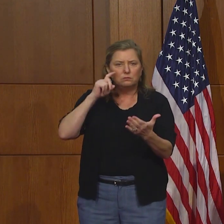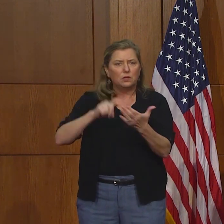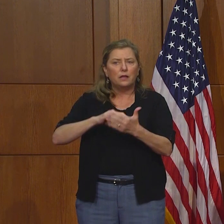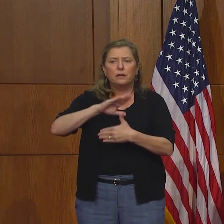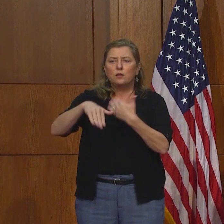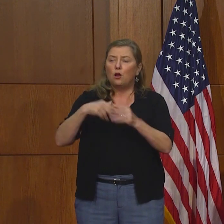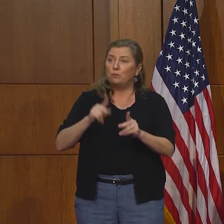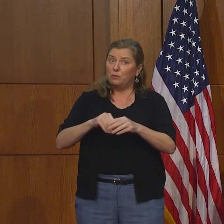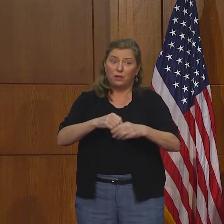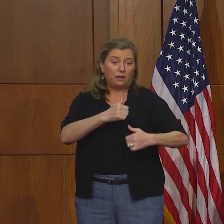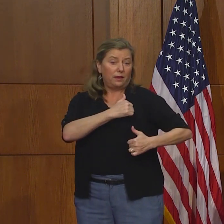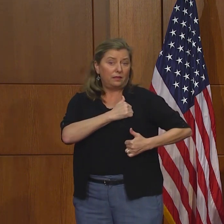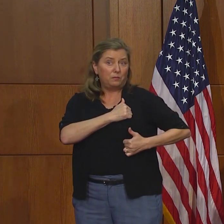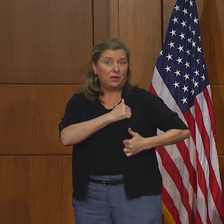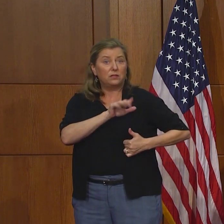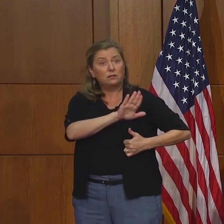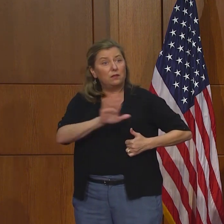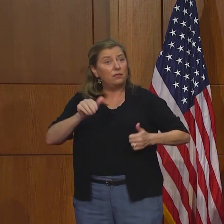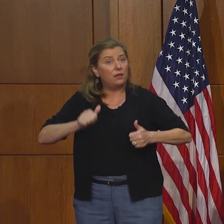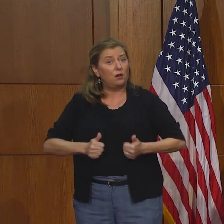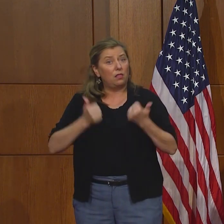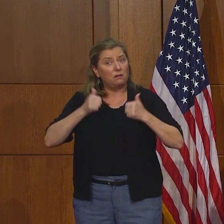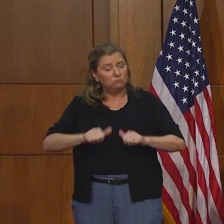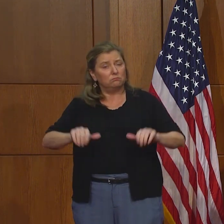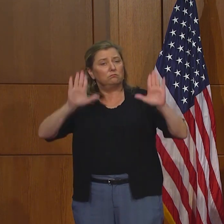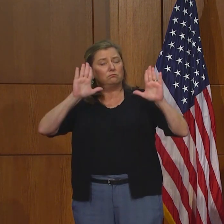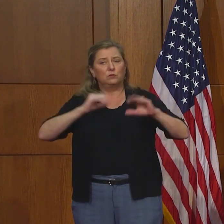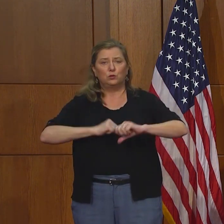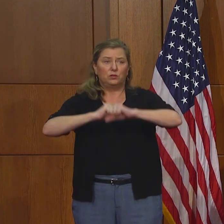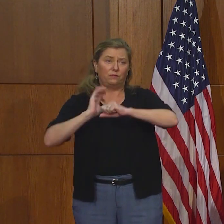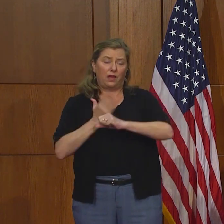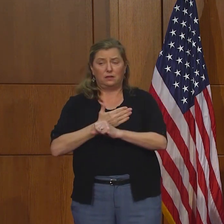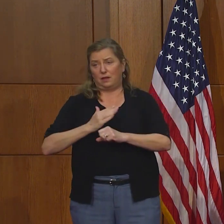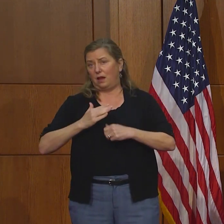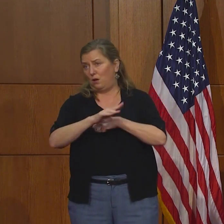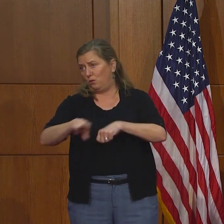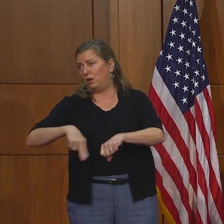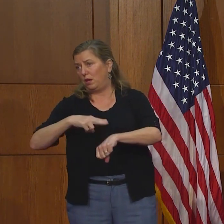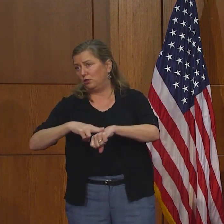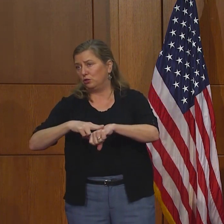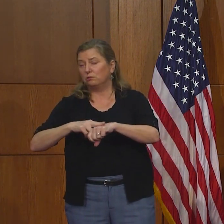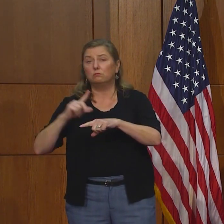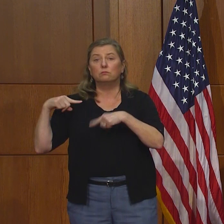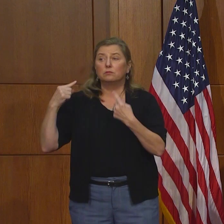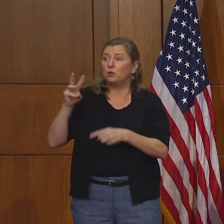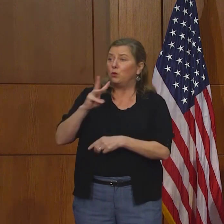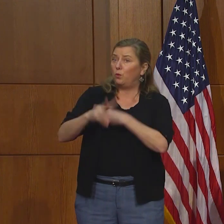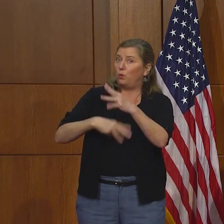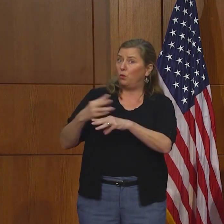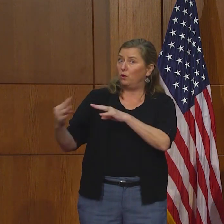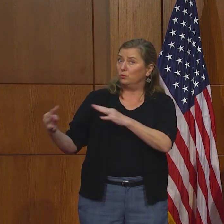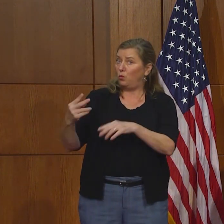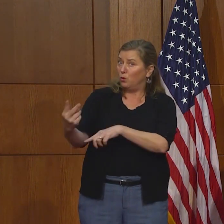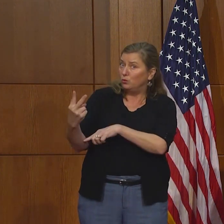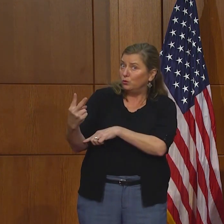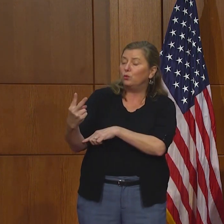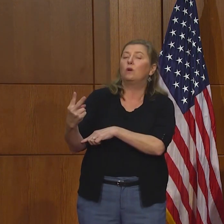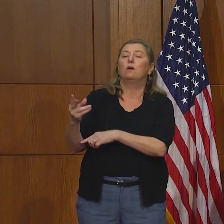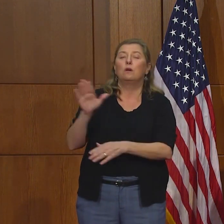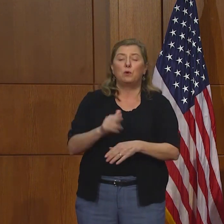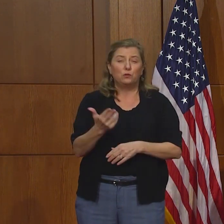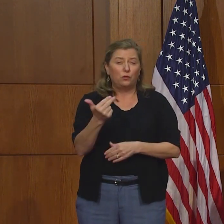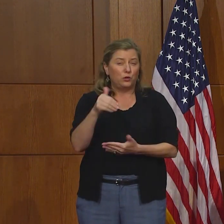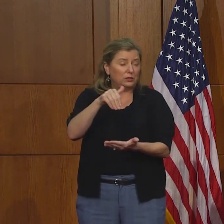ejército que han dado sus vidas para defender a nuestra nación. Desde la Segunda Guerra Mundial, alrededor de 13